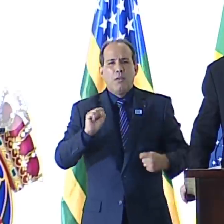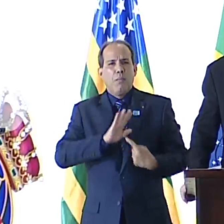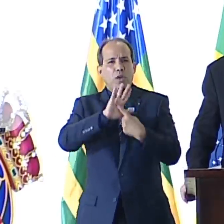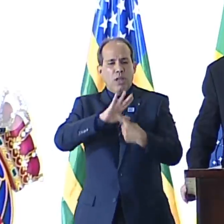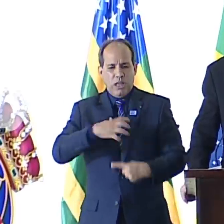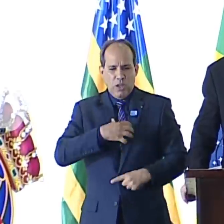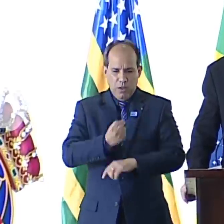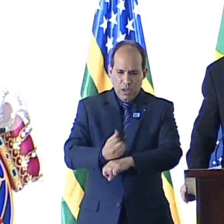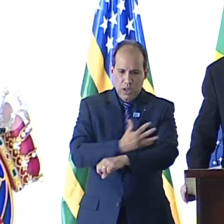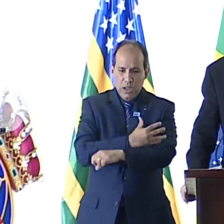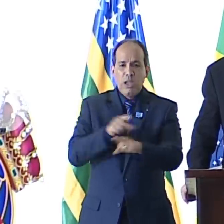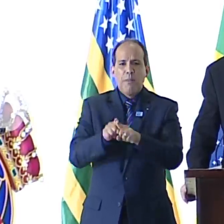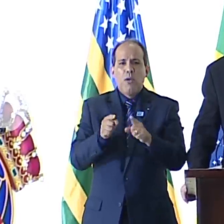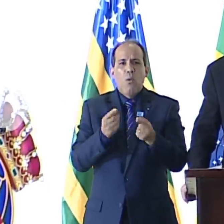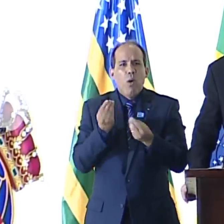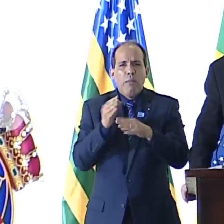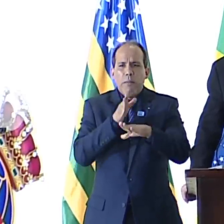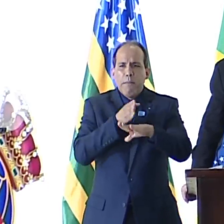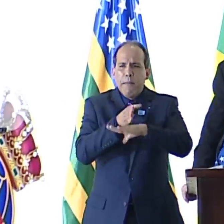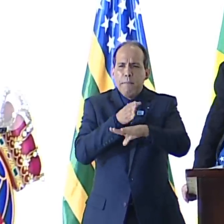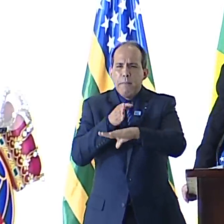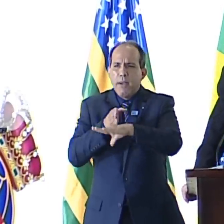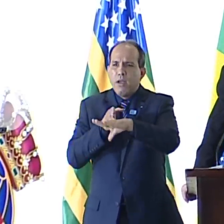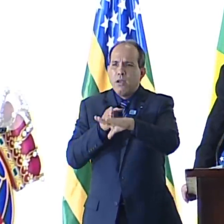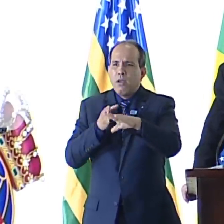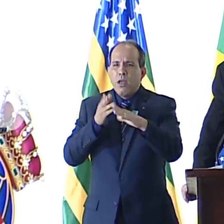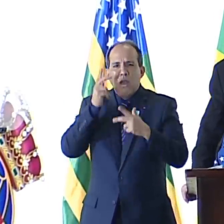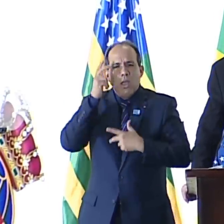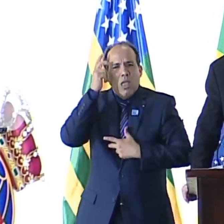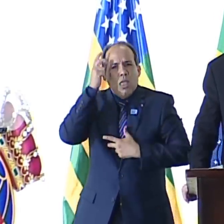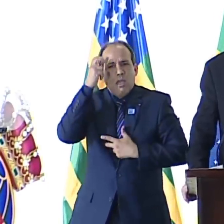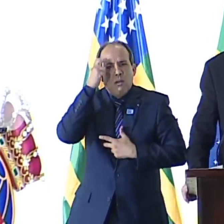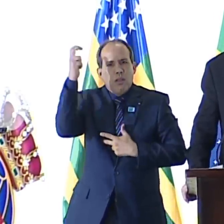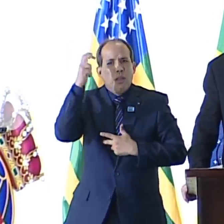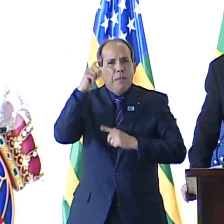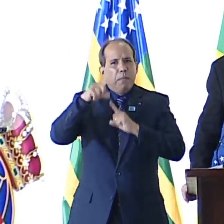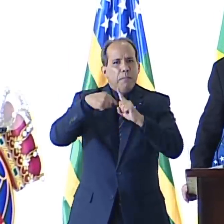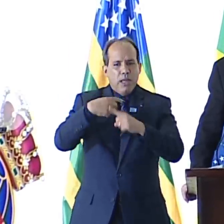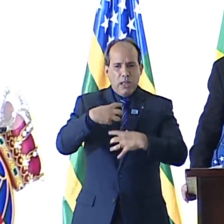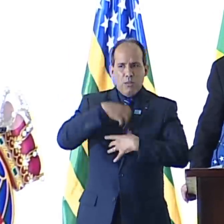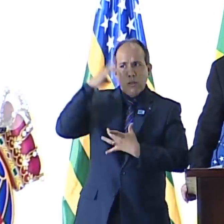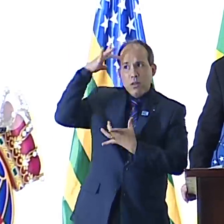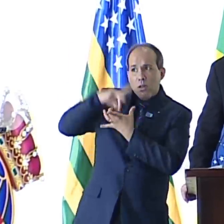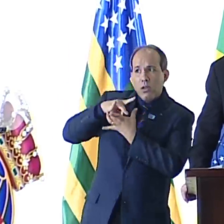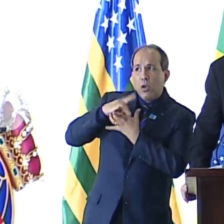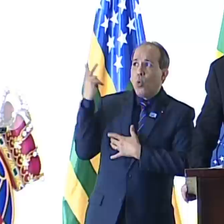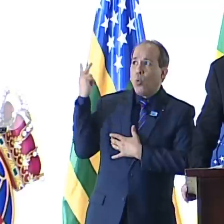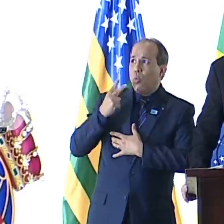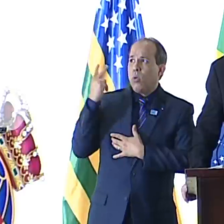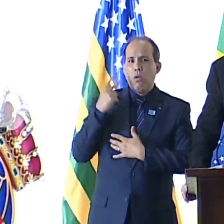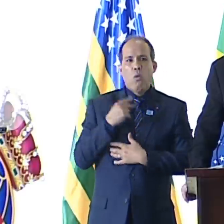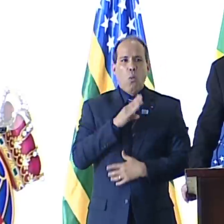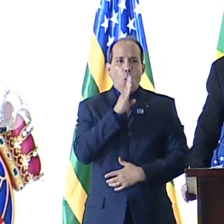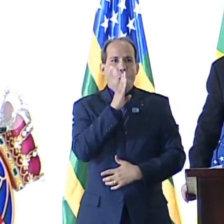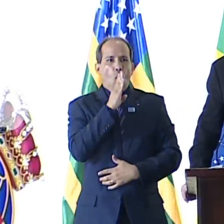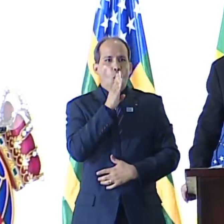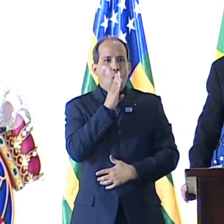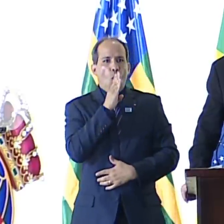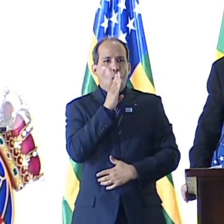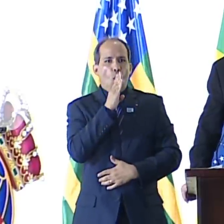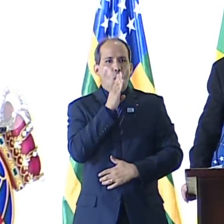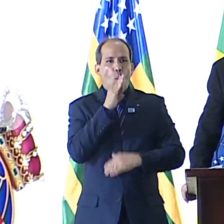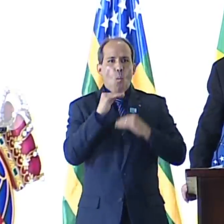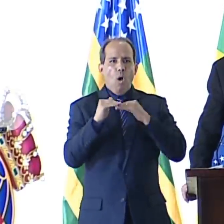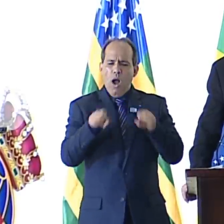pode e deve aventurar-se, constituir-se numa aventura intelectual e sentimental, romper as fronteiras da mediocridade e